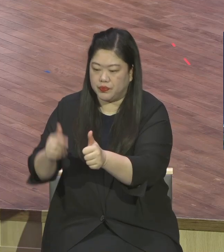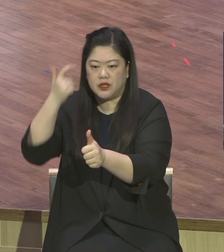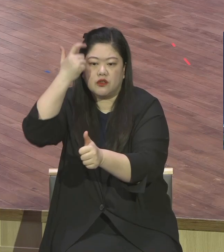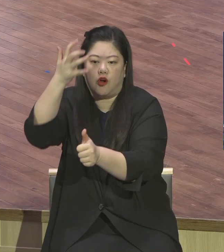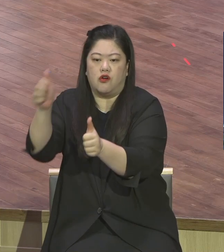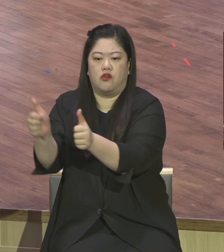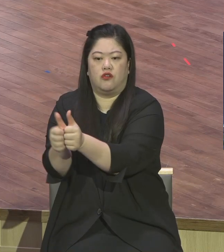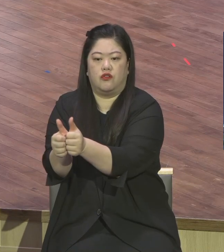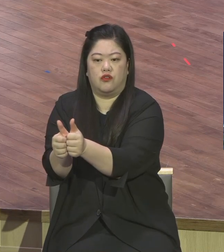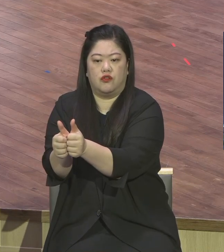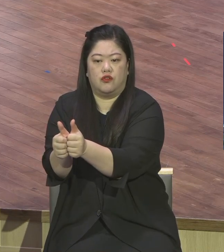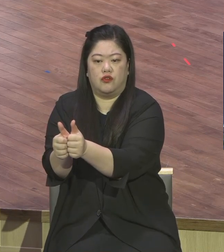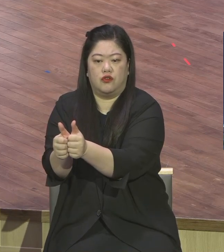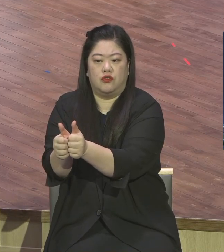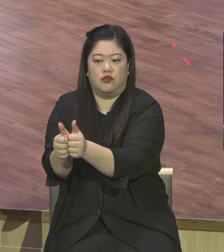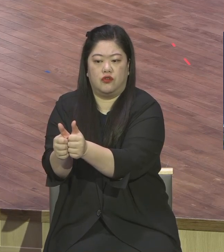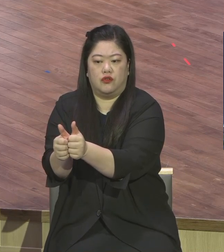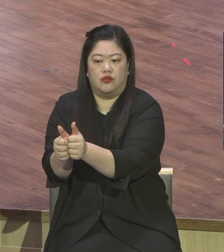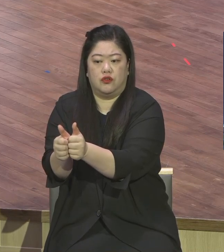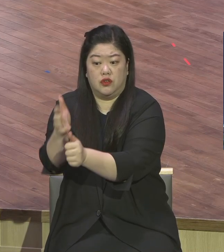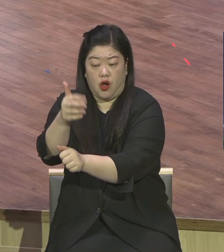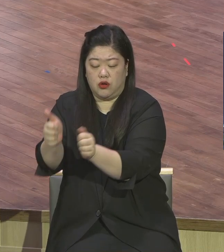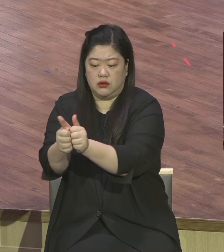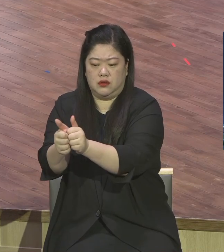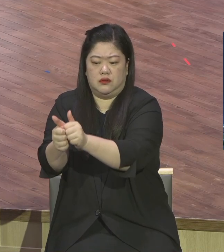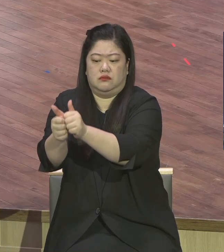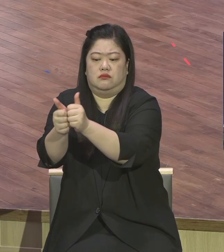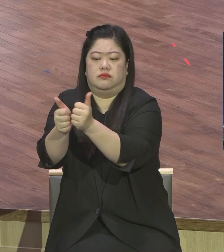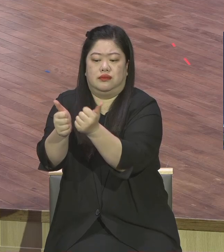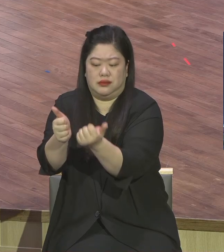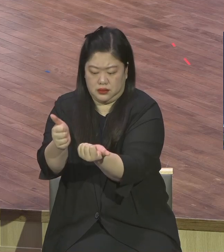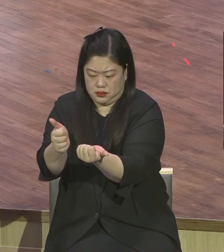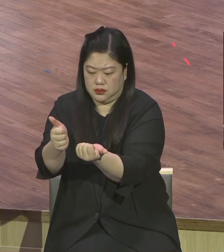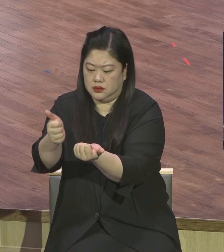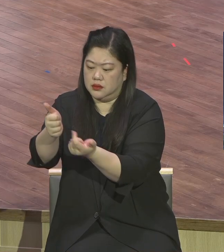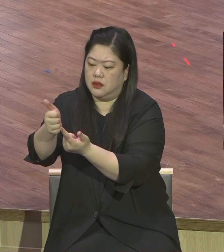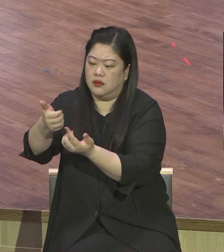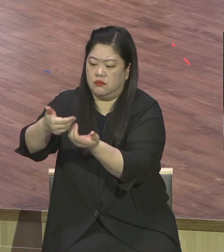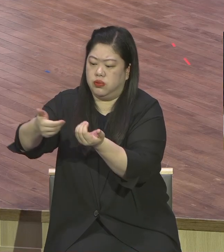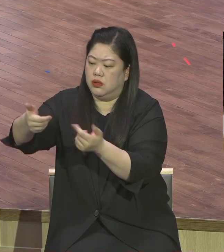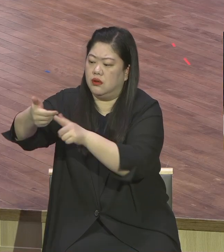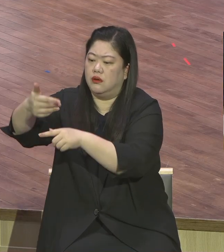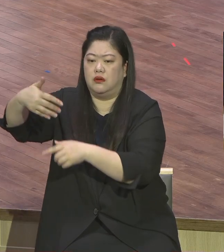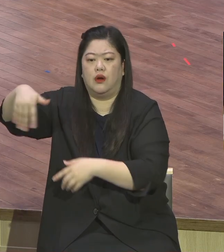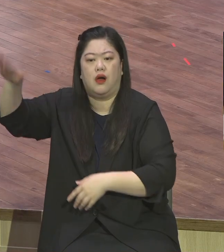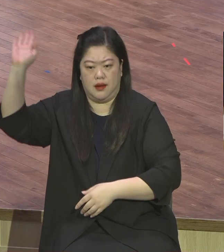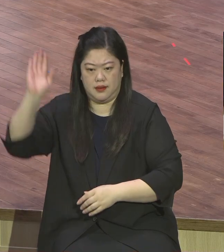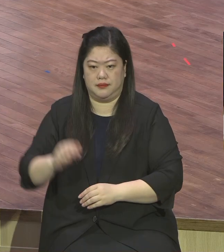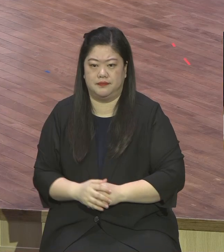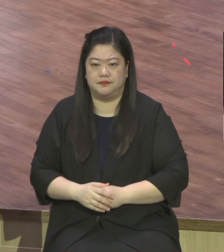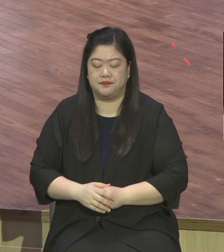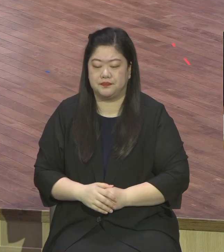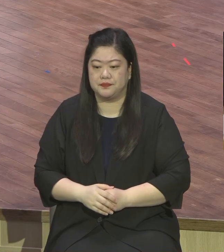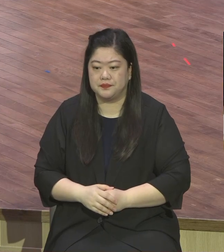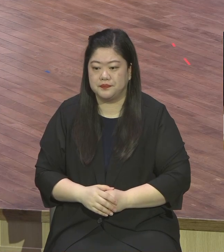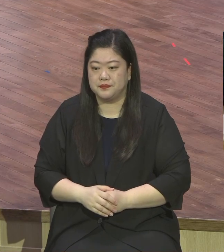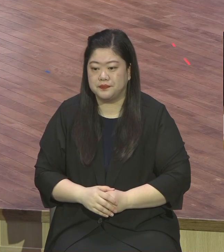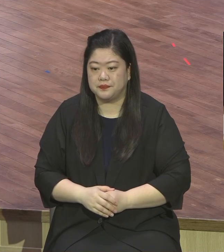육체밖에 없지만 사람은 영혼이 있어요. 영혼과 육체가 같이 있어요. 그래서 이 육체는 뭐요?